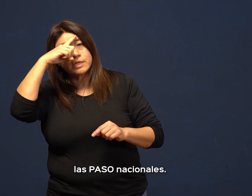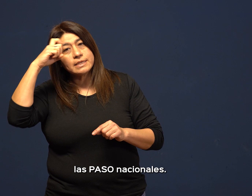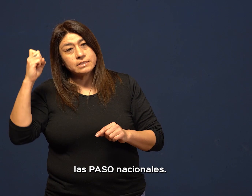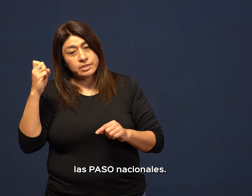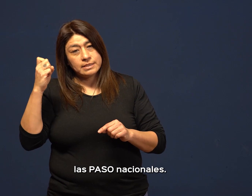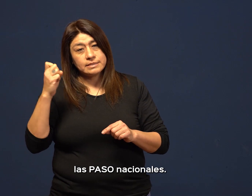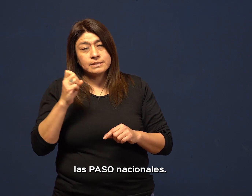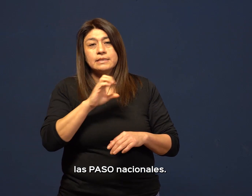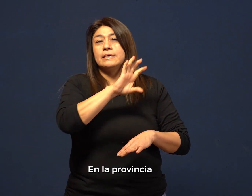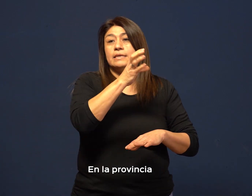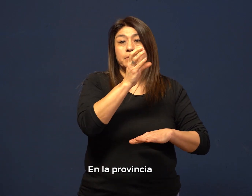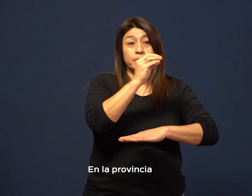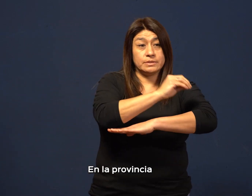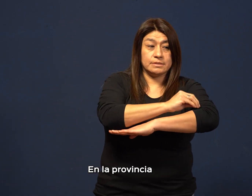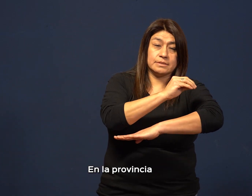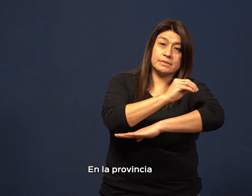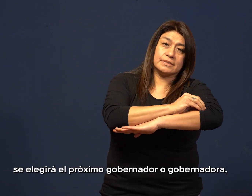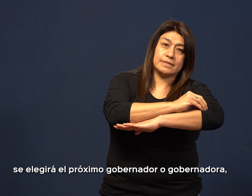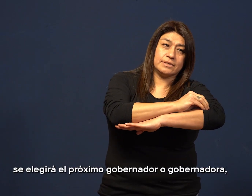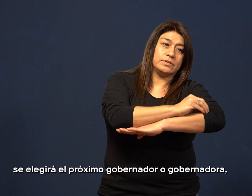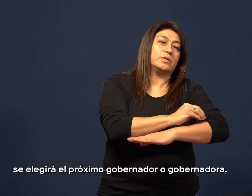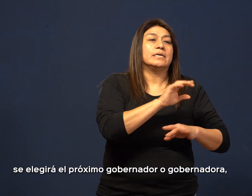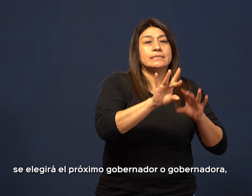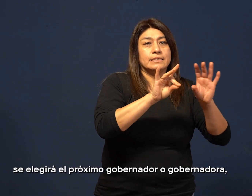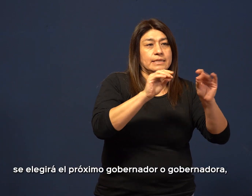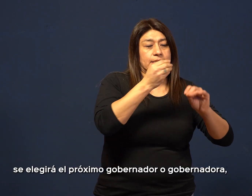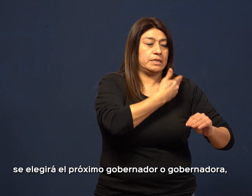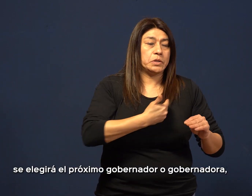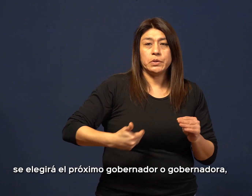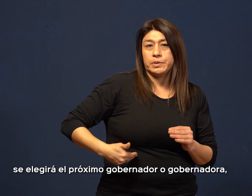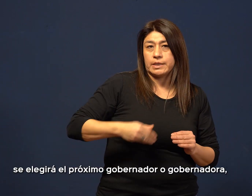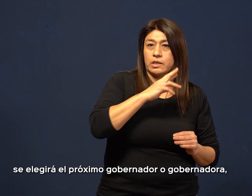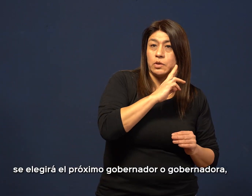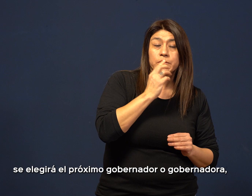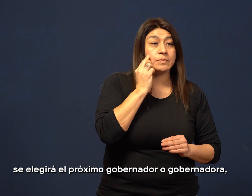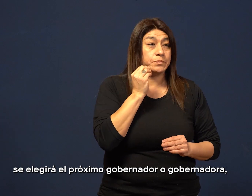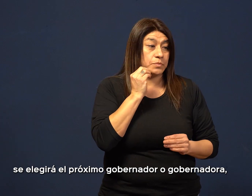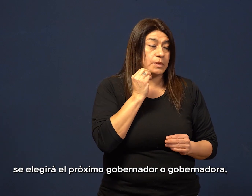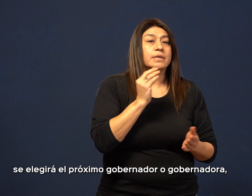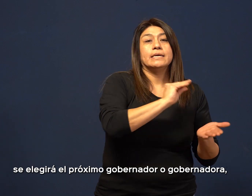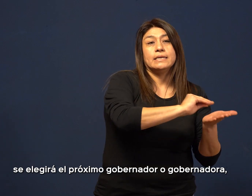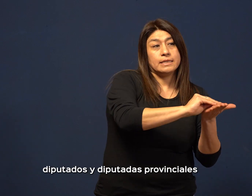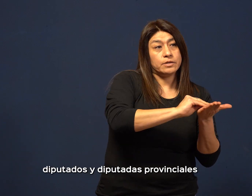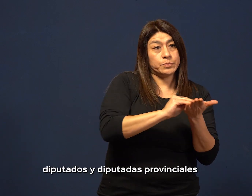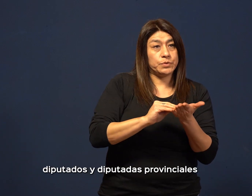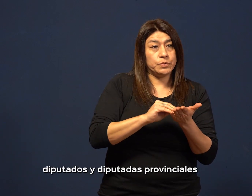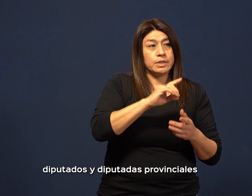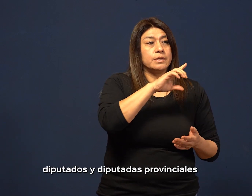nacionales. En la provincia se elegirá el próximo gobernador o gobernadora, diputados y